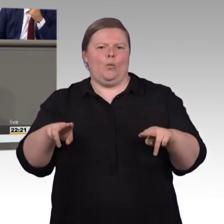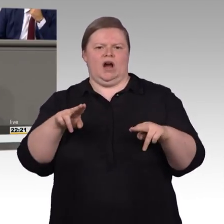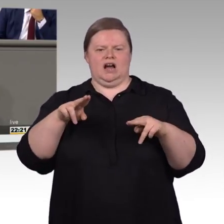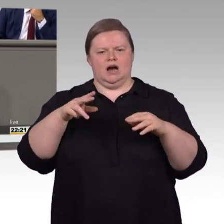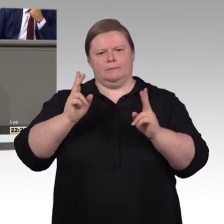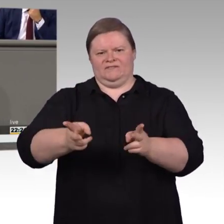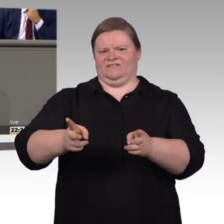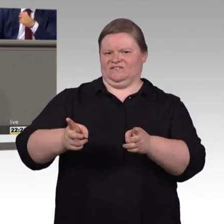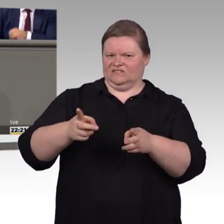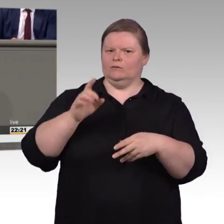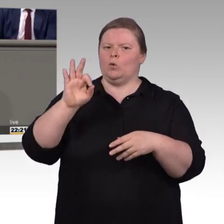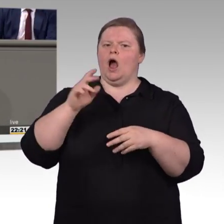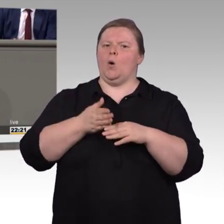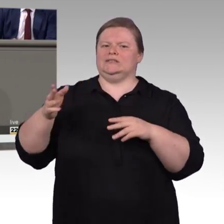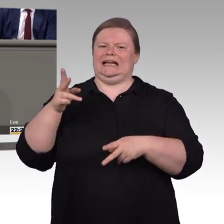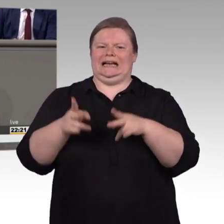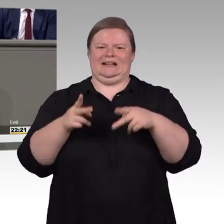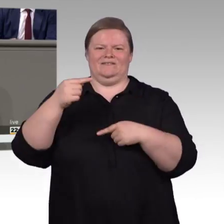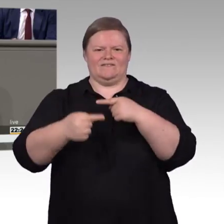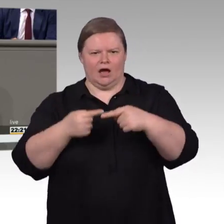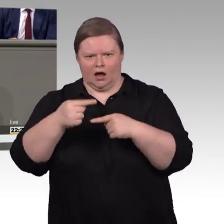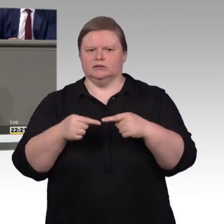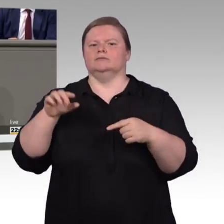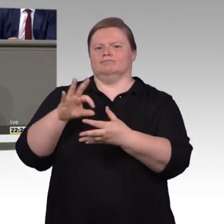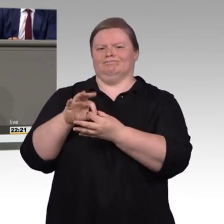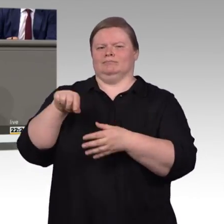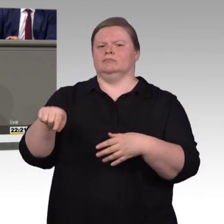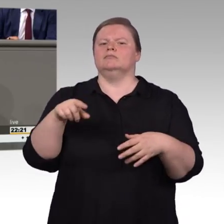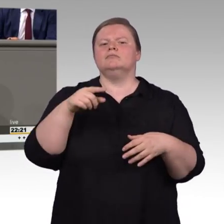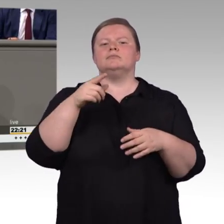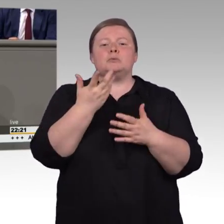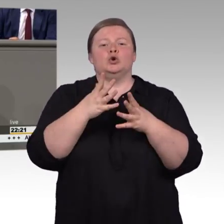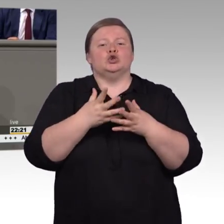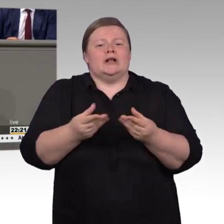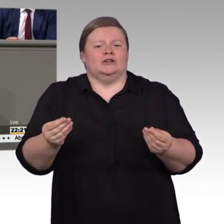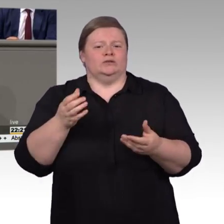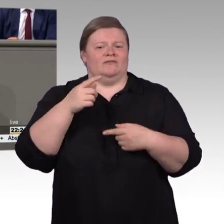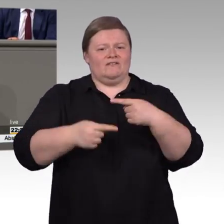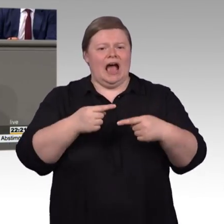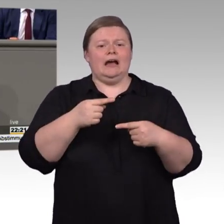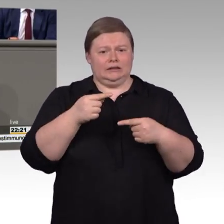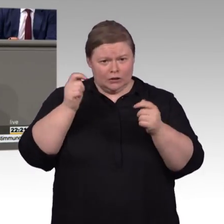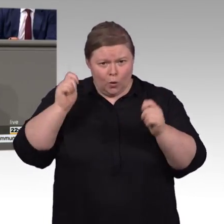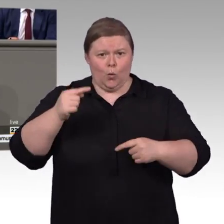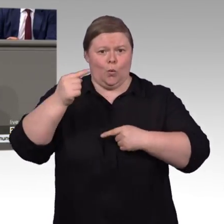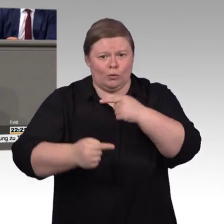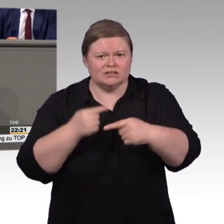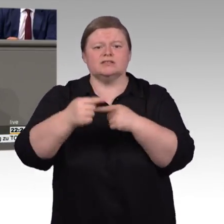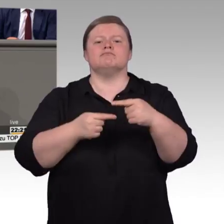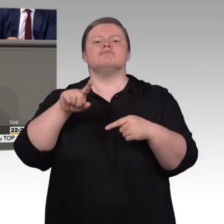von außergerichtlichen Verfahren, wenn ein Schlichtungsverfahren eingeleitet wird, dass wir dadurch